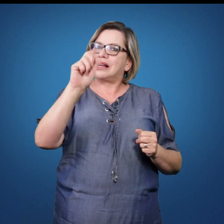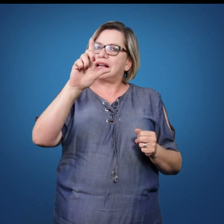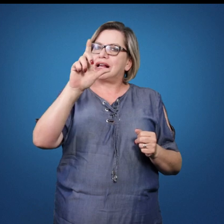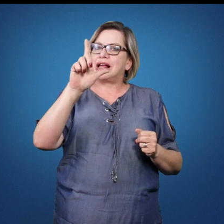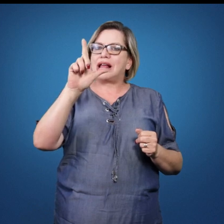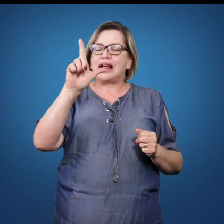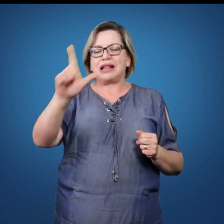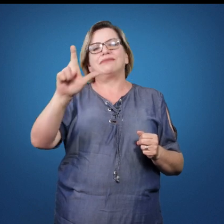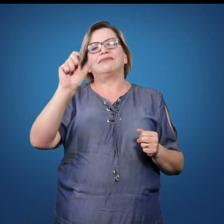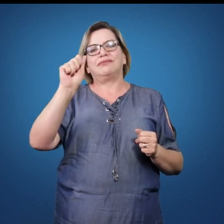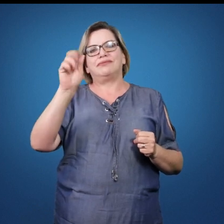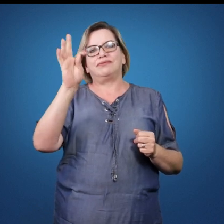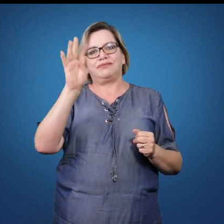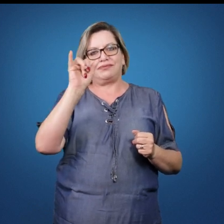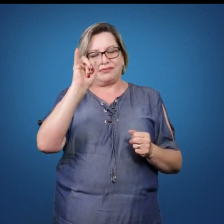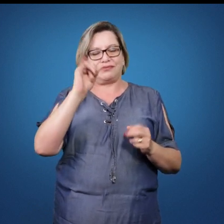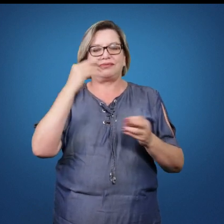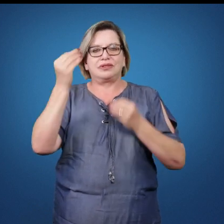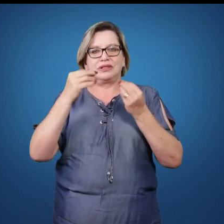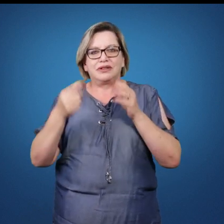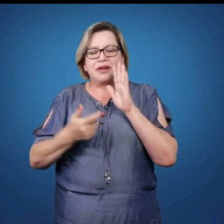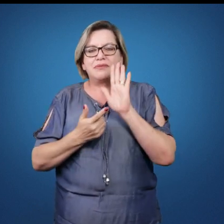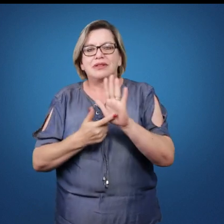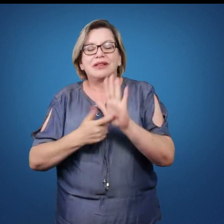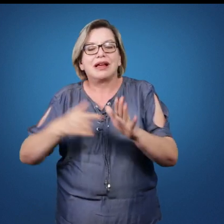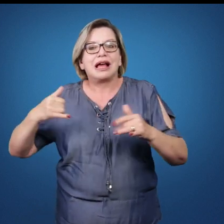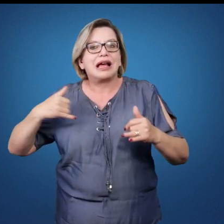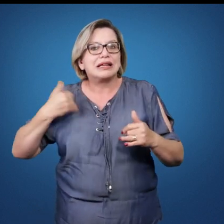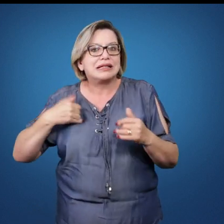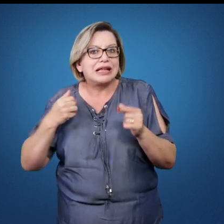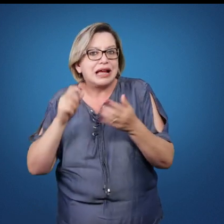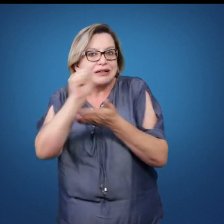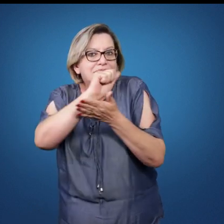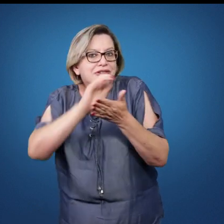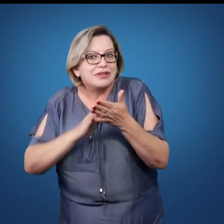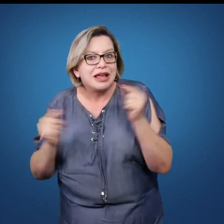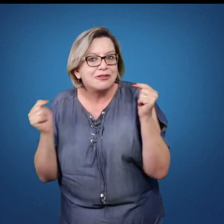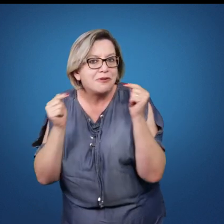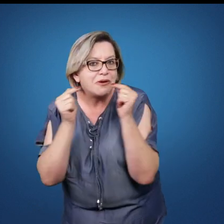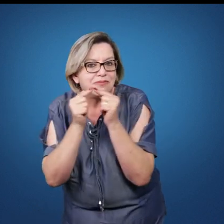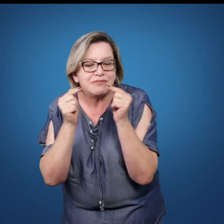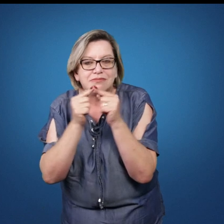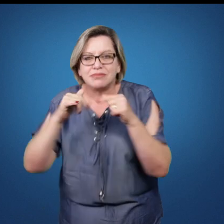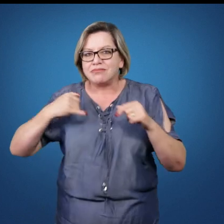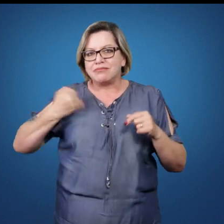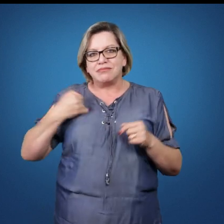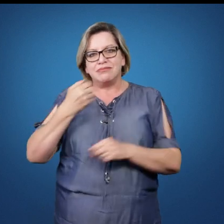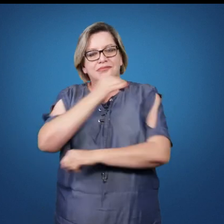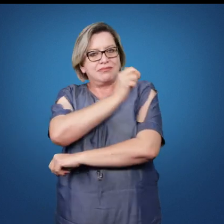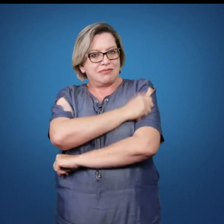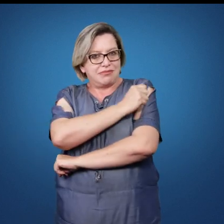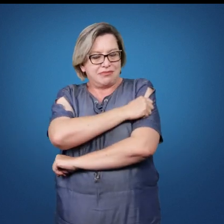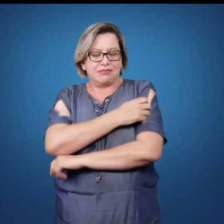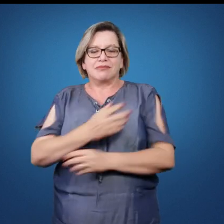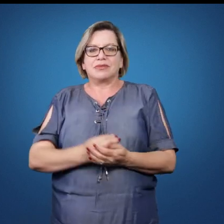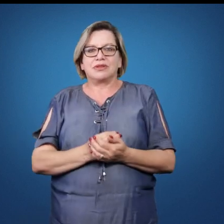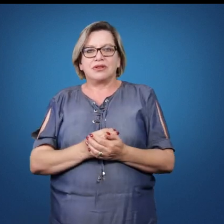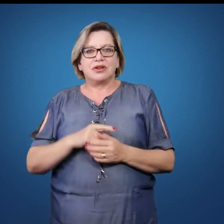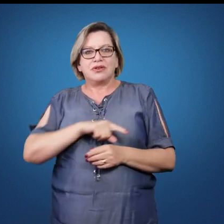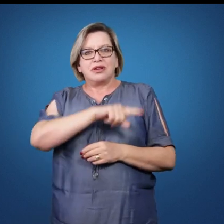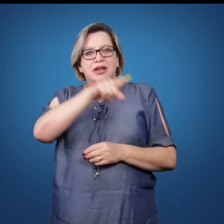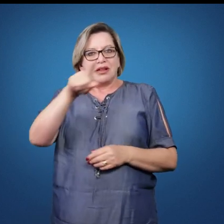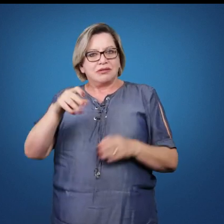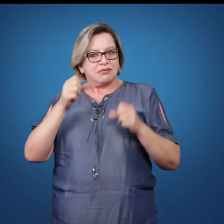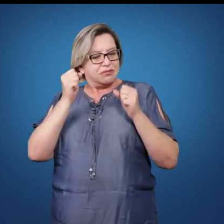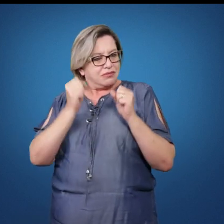vão trazer então as faixas etárias e as atividades apropriadas a essas faixas etárias. Então, vocês podem